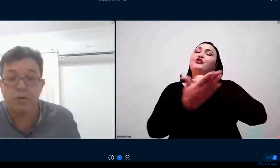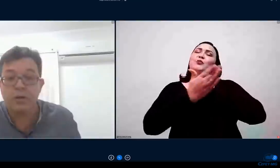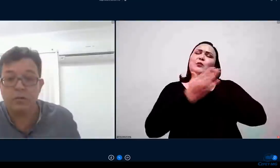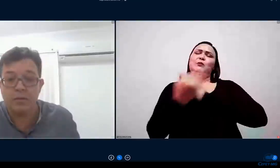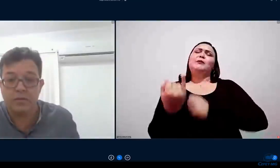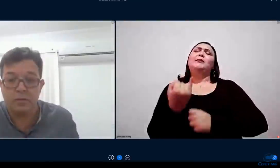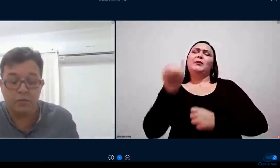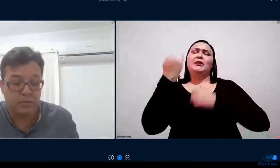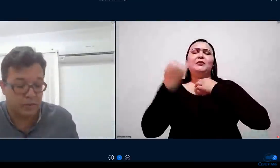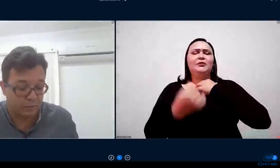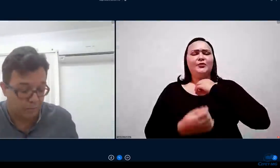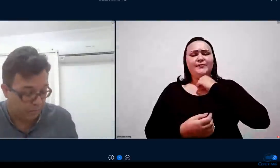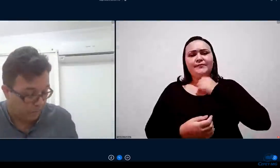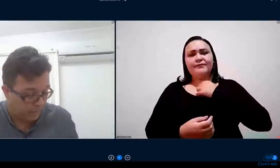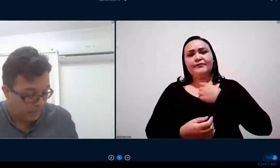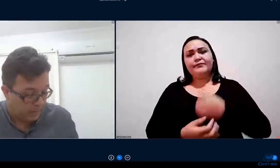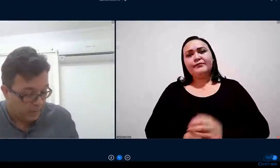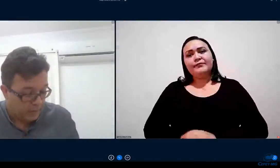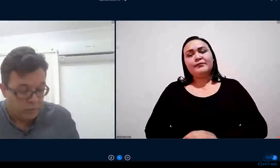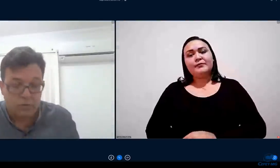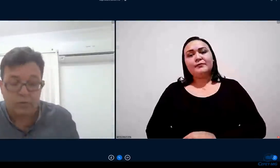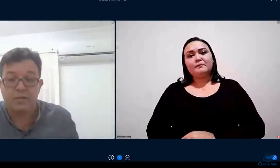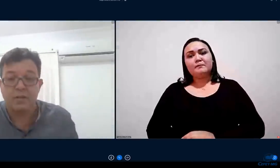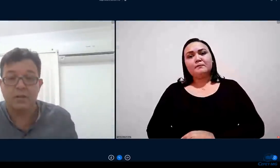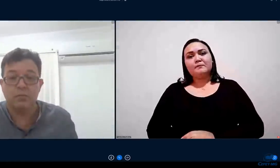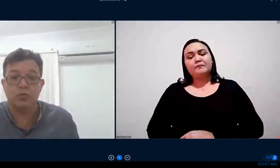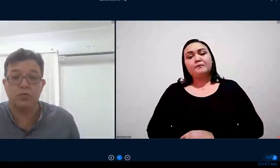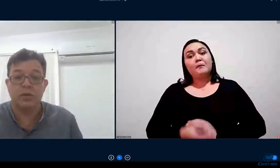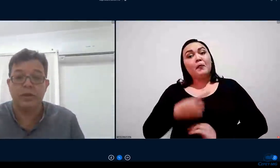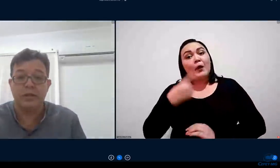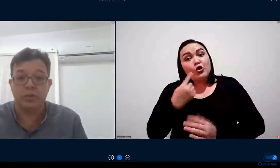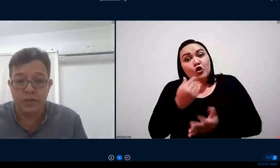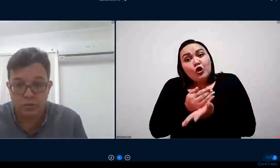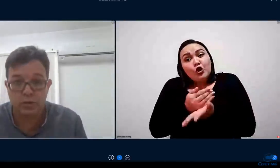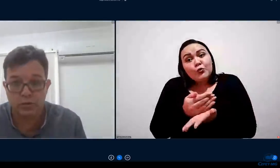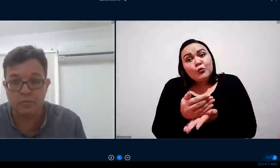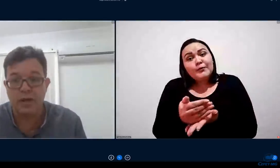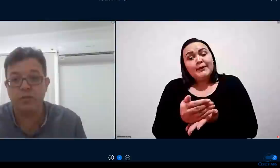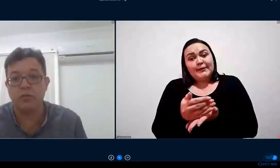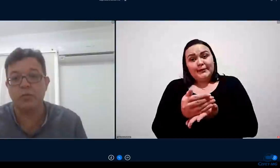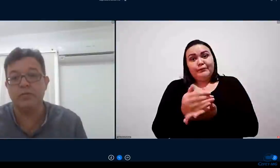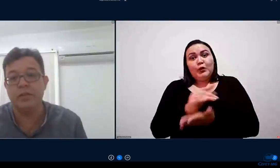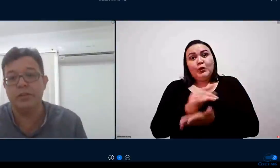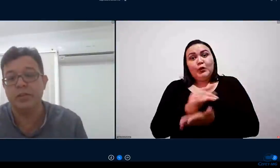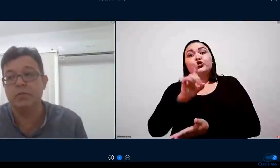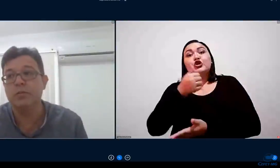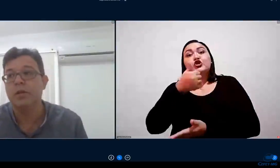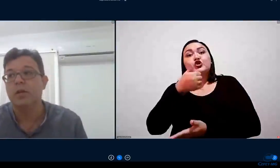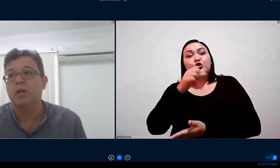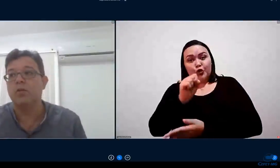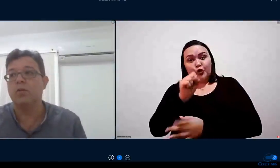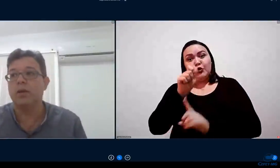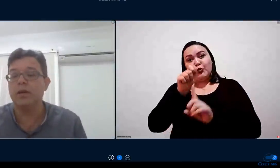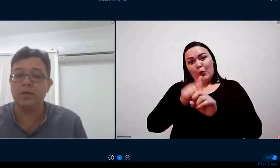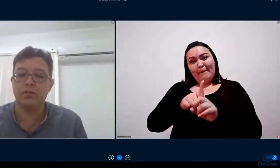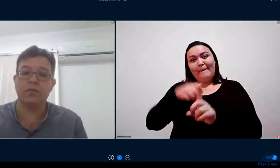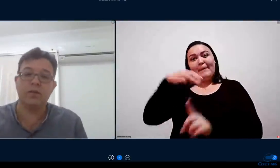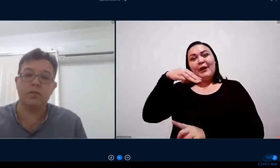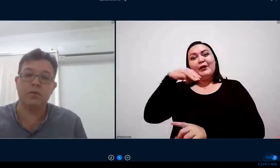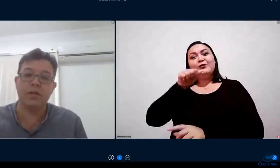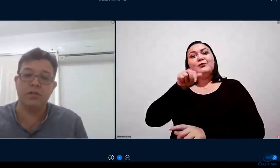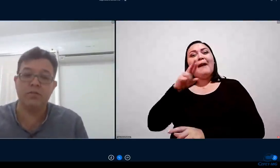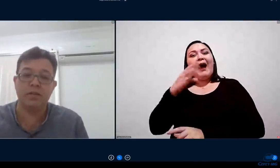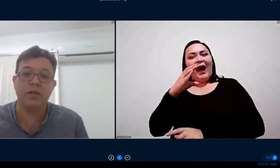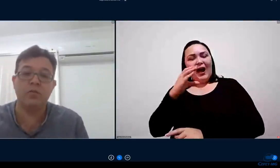como que nós começamos então nós começamos no dia 18 de março como eu havia dito com a